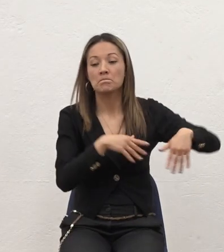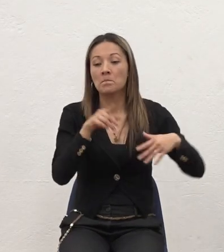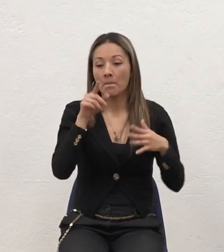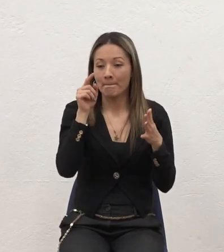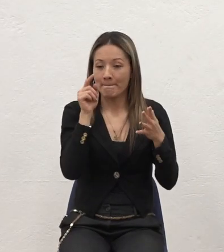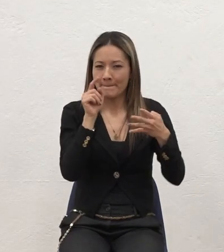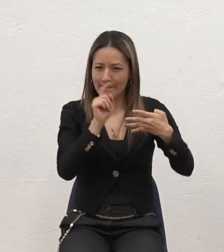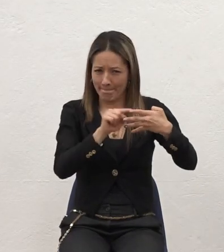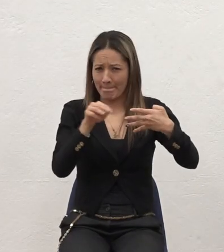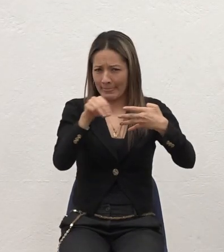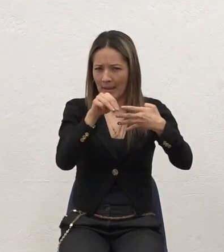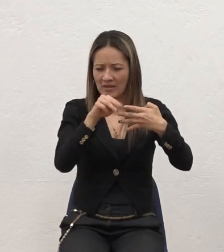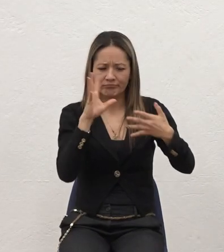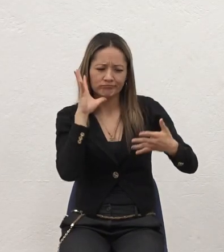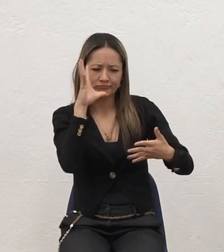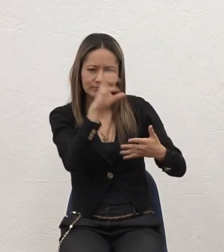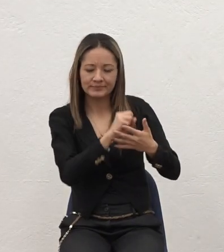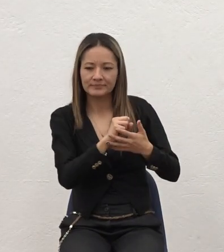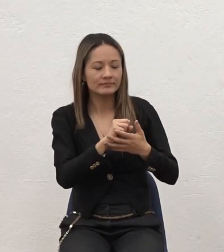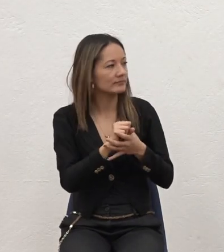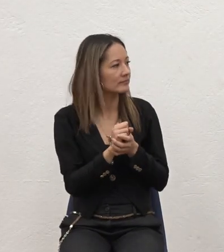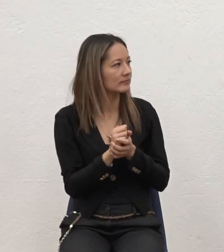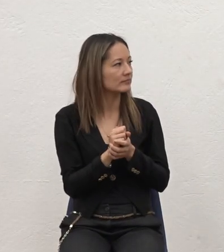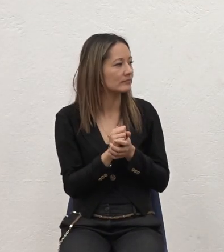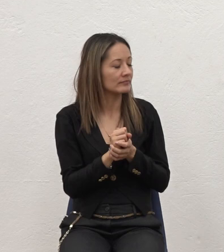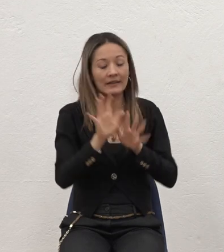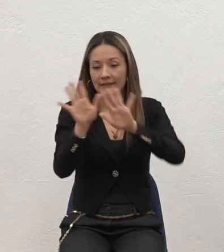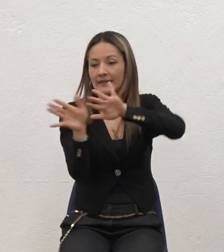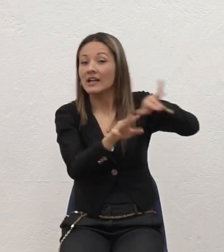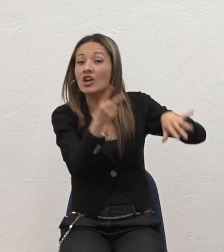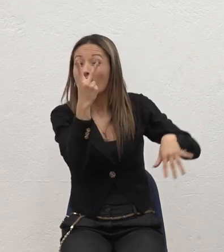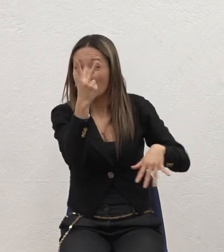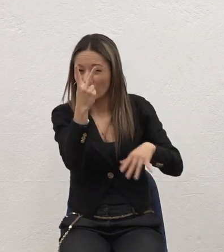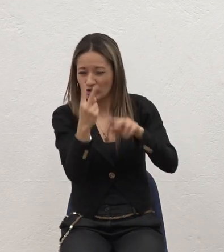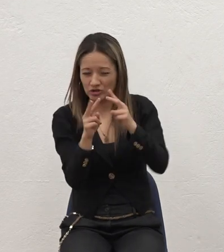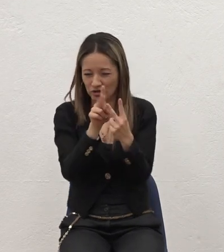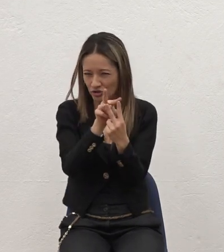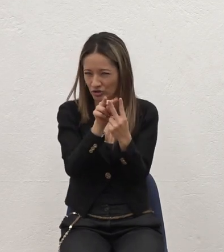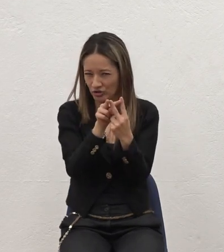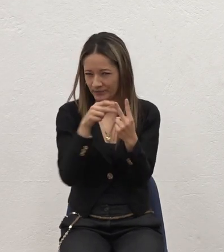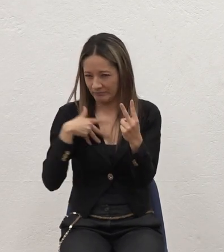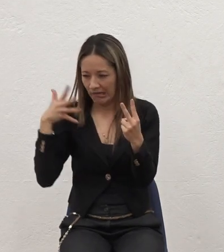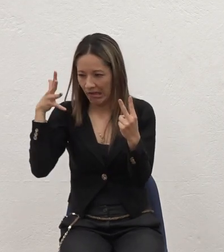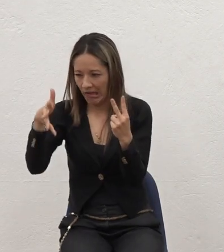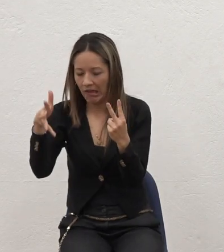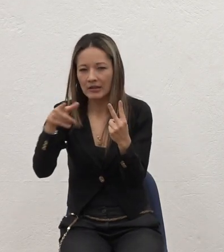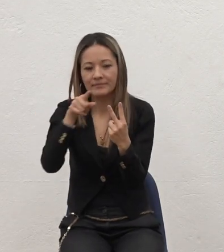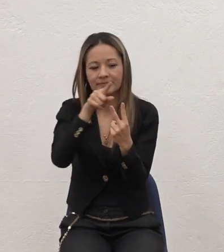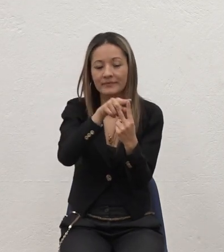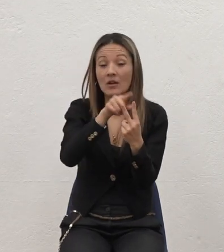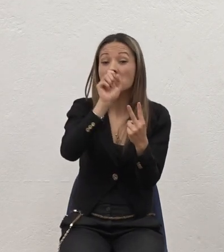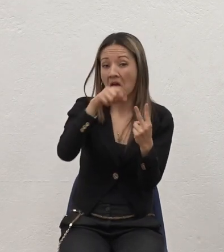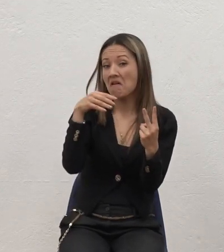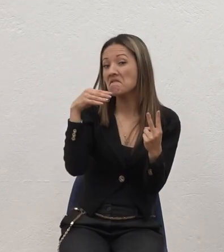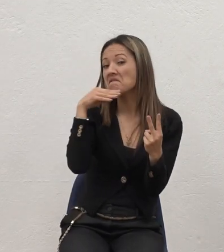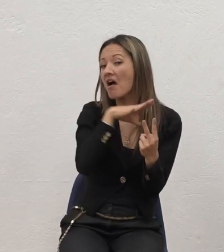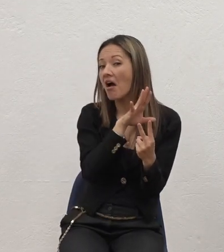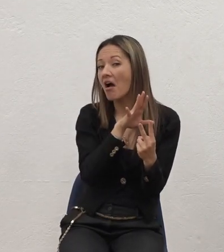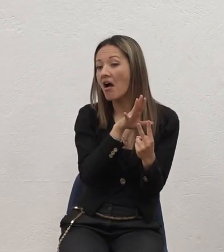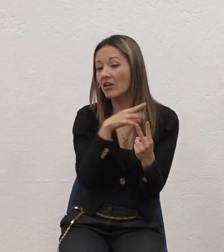cuestiones Que todo este cuento Que estamos hablando Ojo Que pueda ser carreta Y que nos muramos Y que no pase